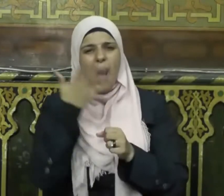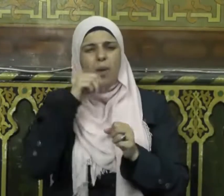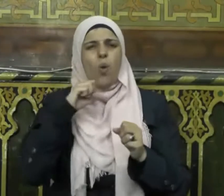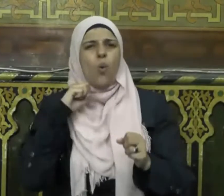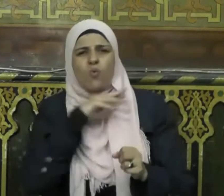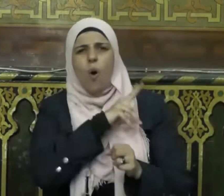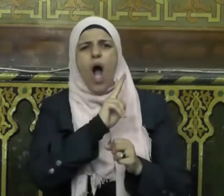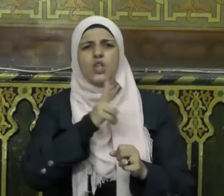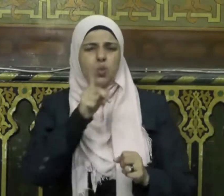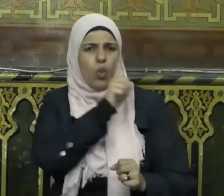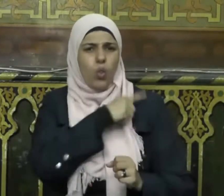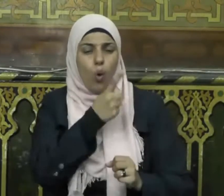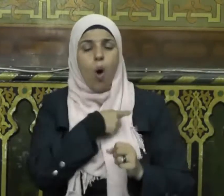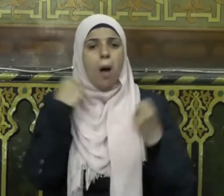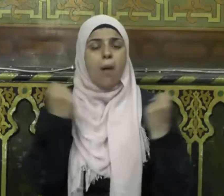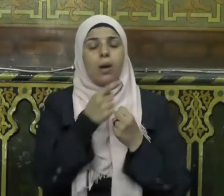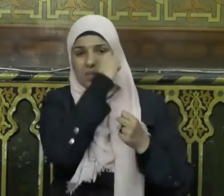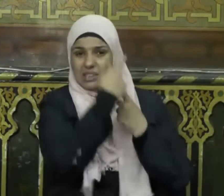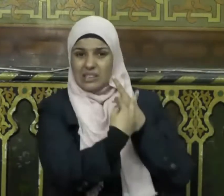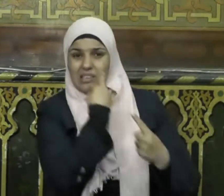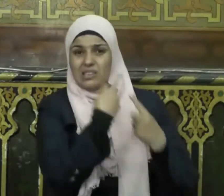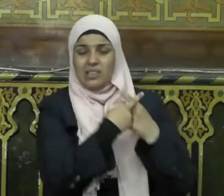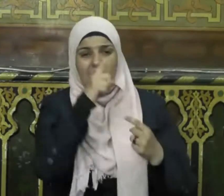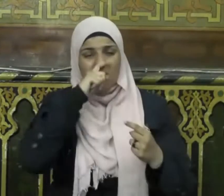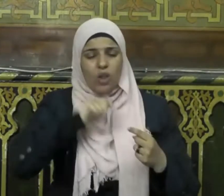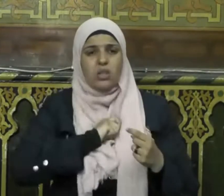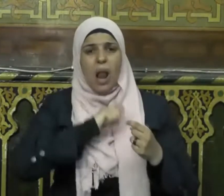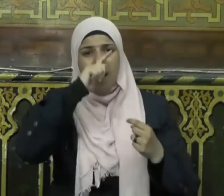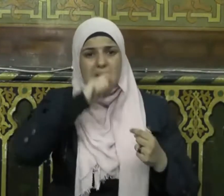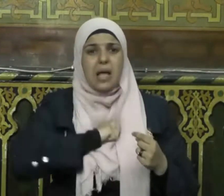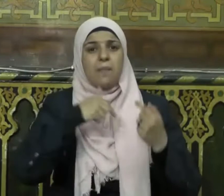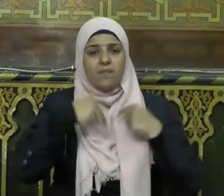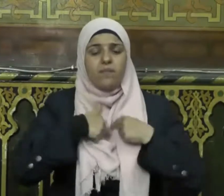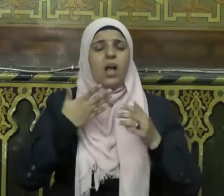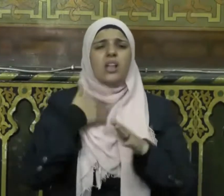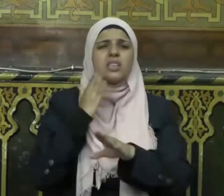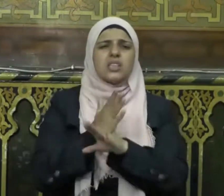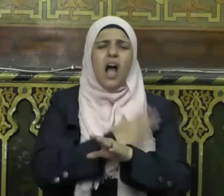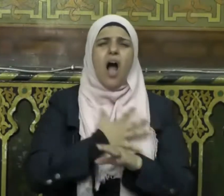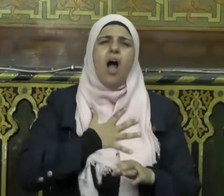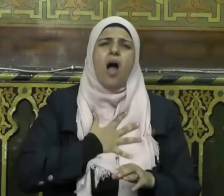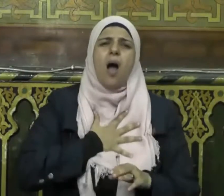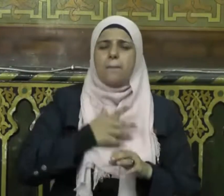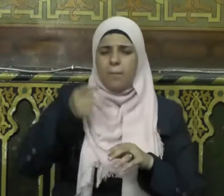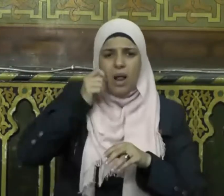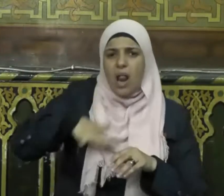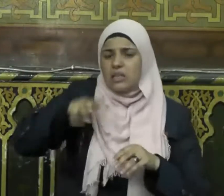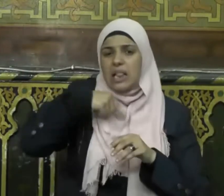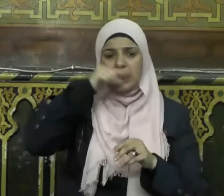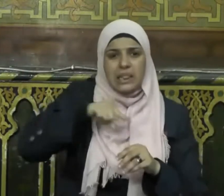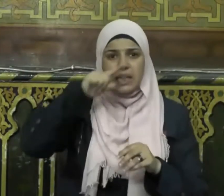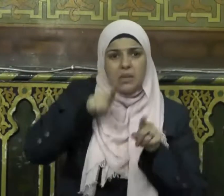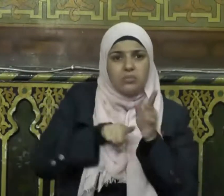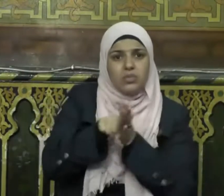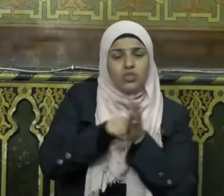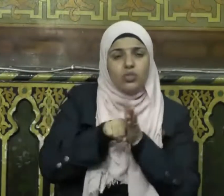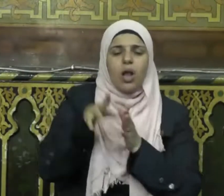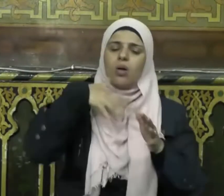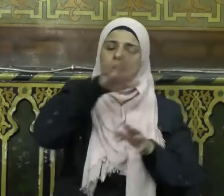الخبائث فلما قهرونا وظلمونا وشقوا علينا وحالوا بيننا وبين ديننا خرجنا